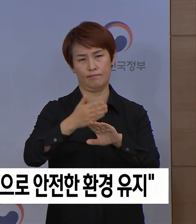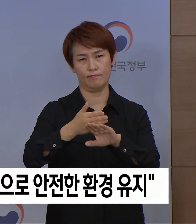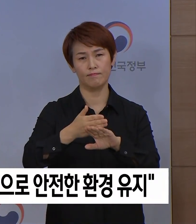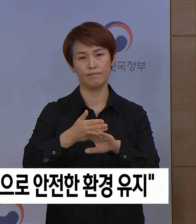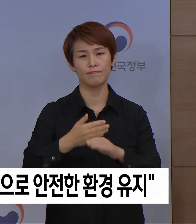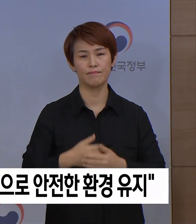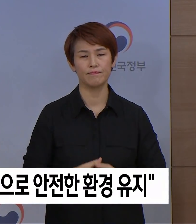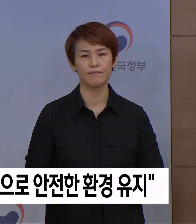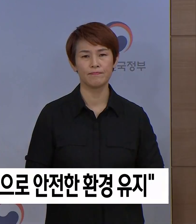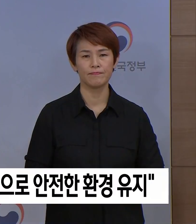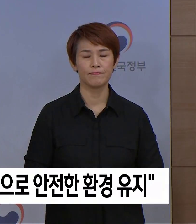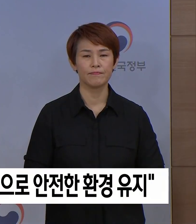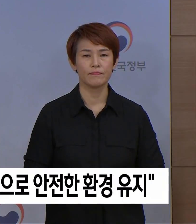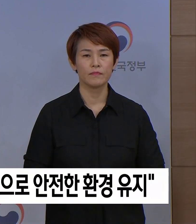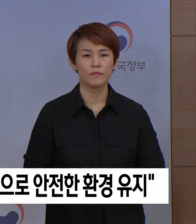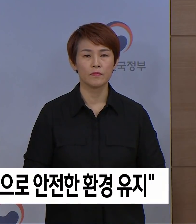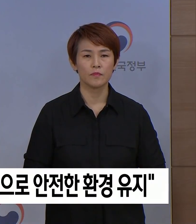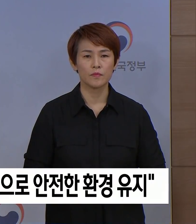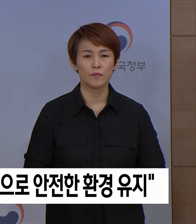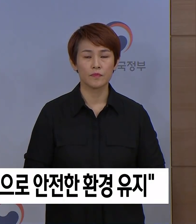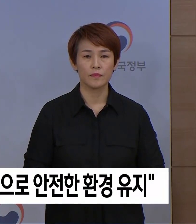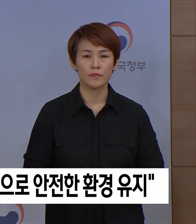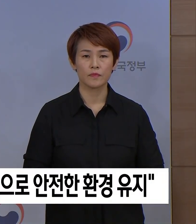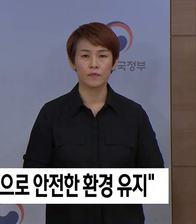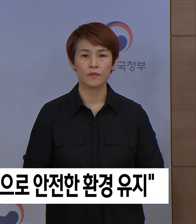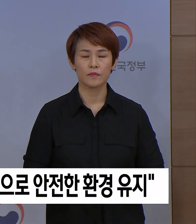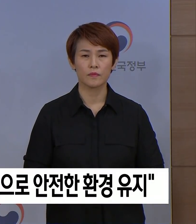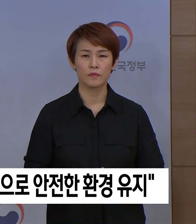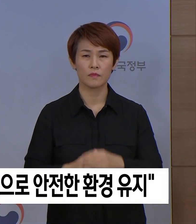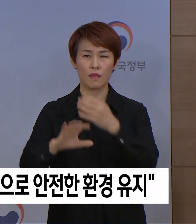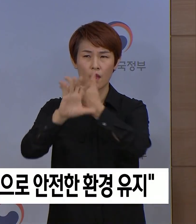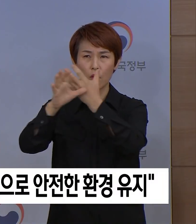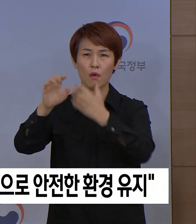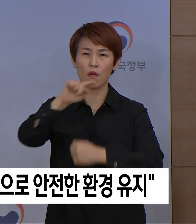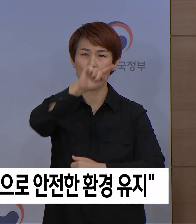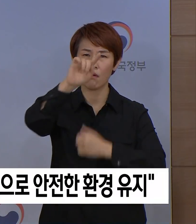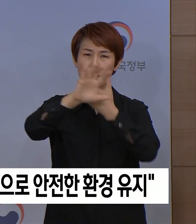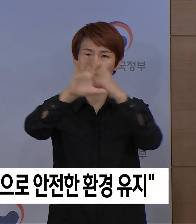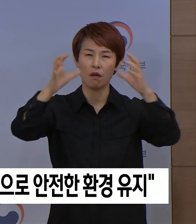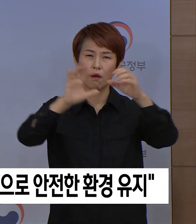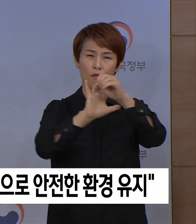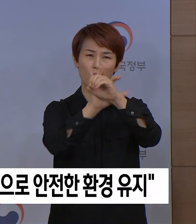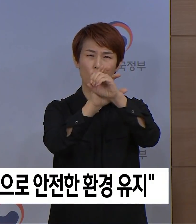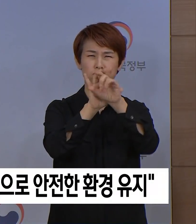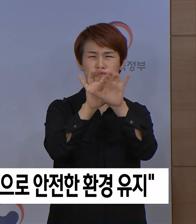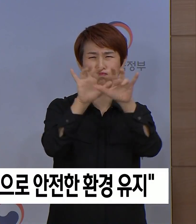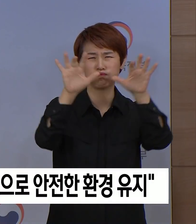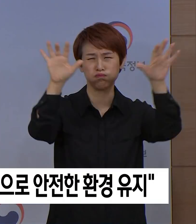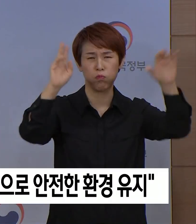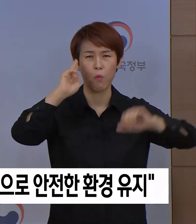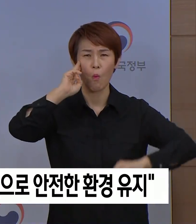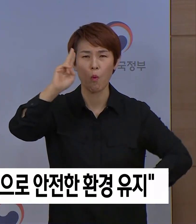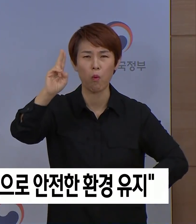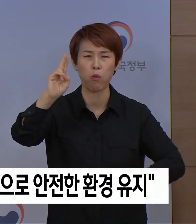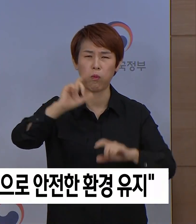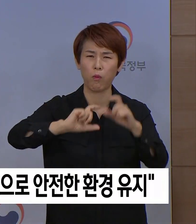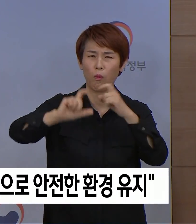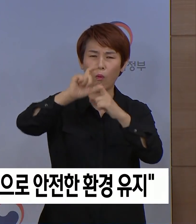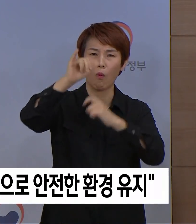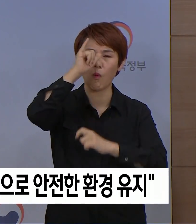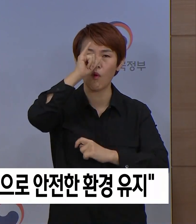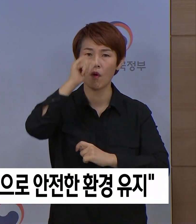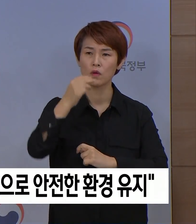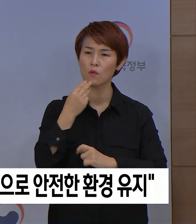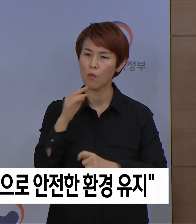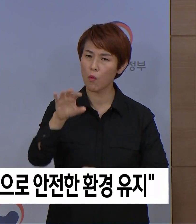말씀하셨습니다. 다만 해외 상황이 갈수록 심각해지고 수도권의 감염 추세가